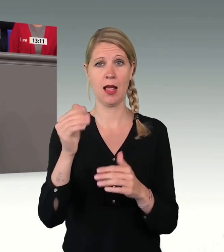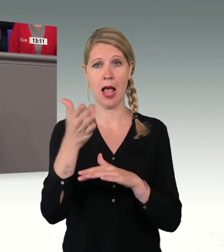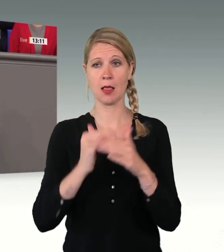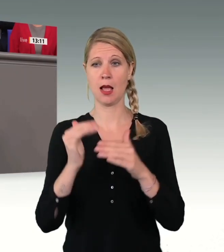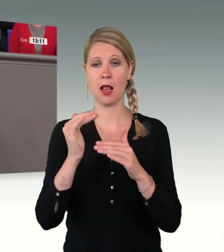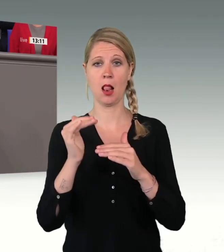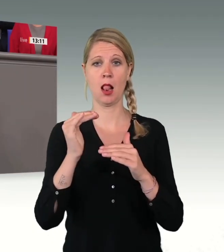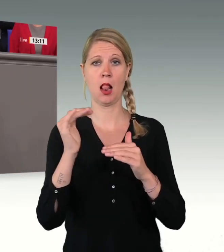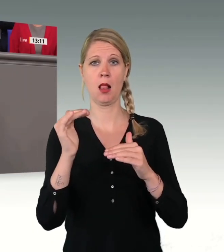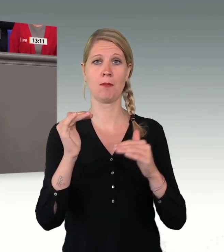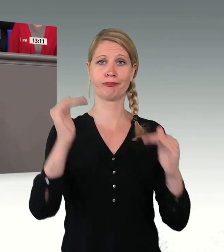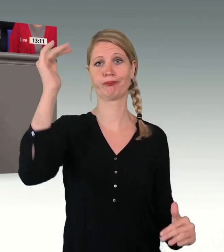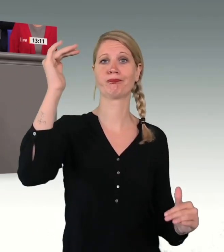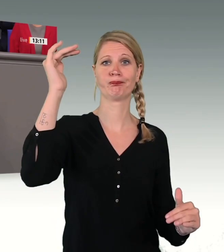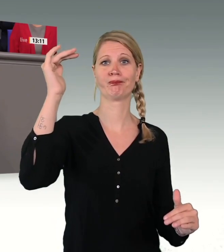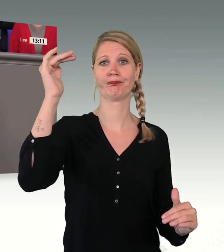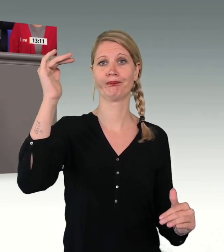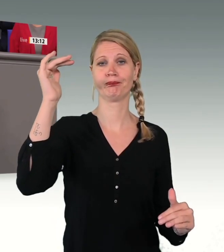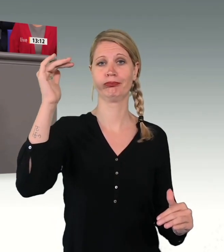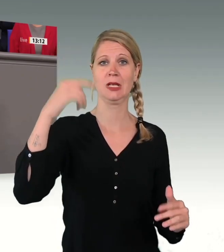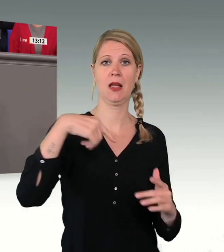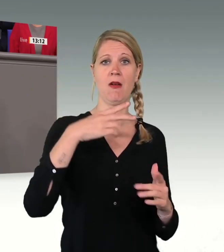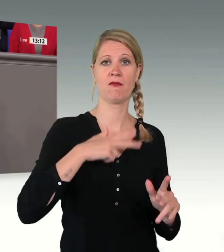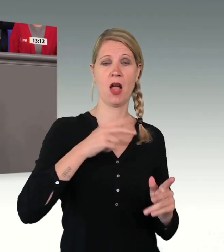auch unseren Rechtsstaat, und das muss sich ändern, meine Damen und Herren.